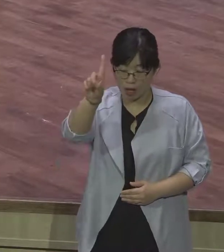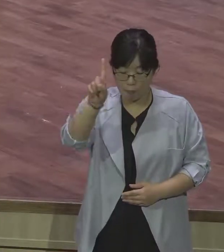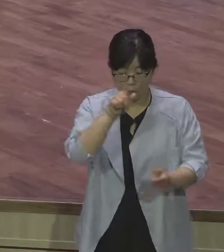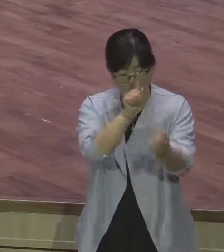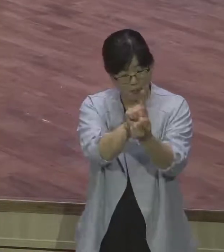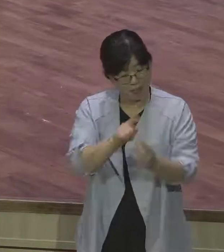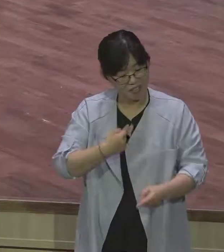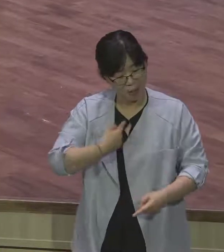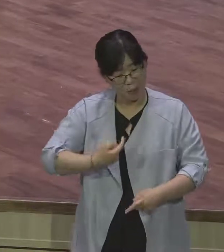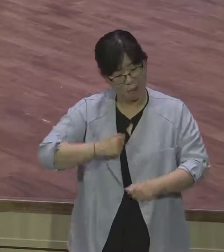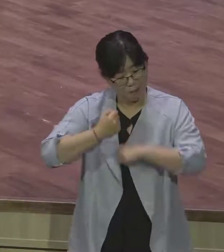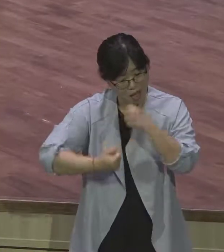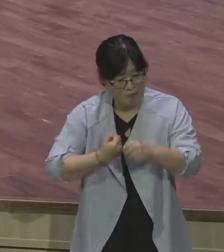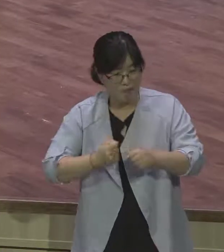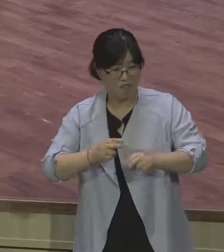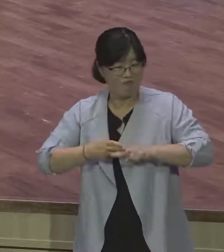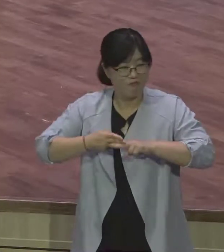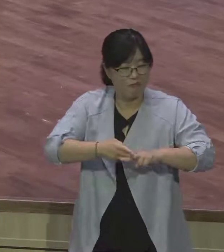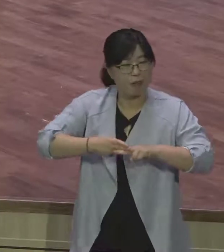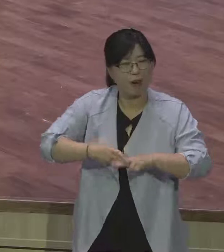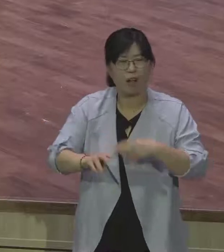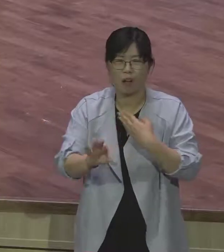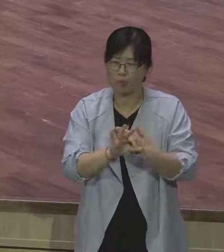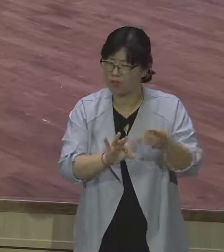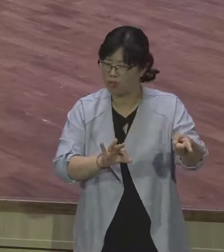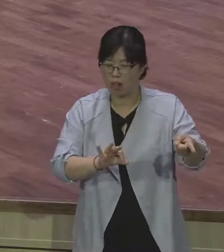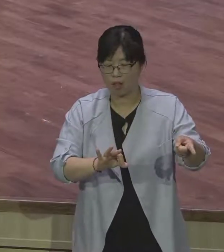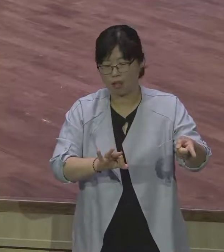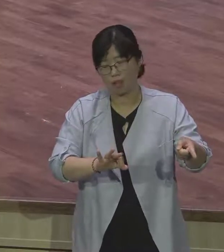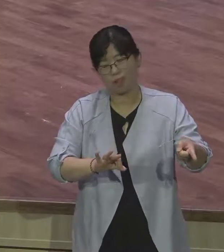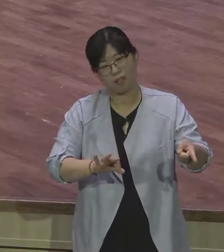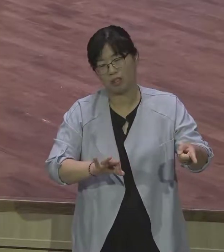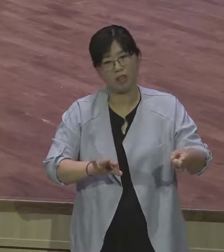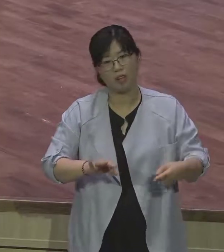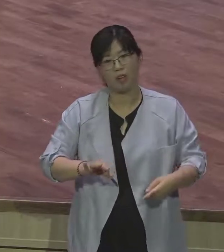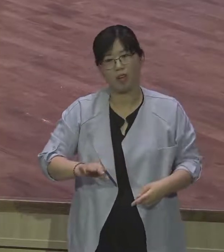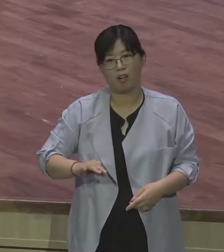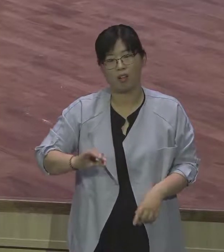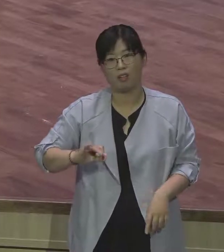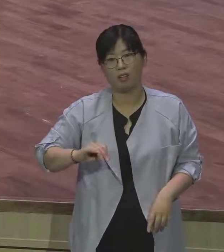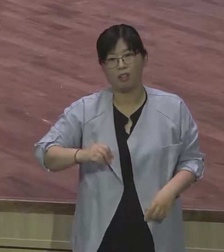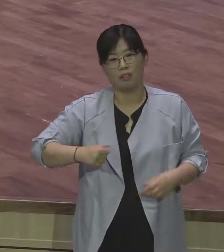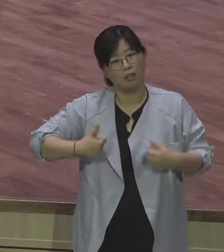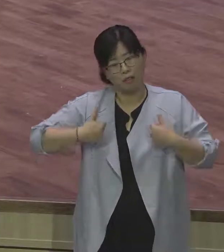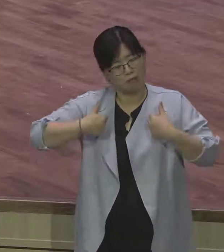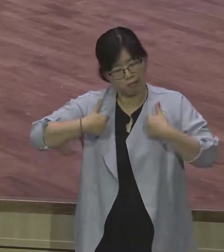어슬렁 어슬렁 교회 왔는데 장도나 사람이 자기 마음 기분 대략합니다. 이렇게 하세요. 저렇게 하세요.